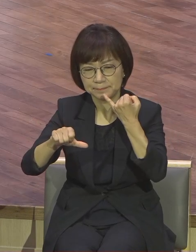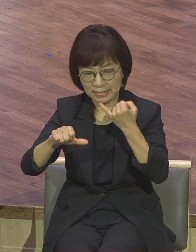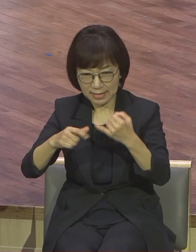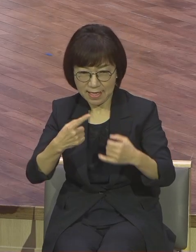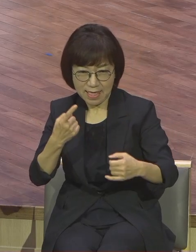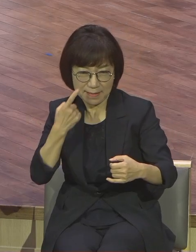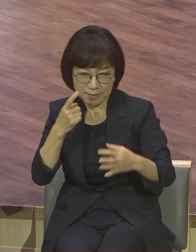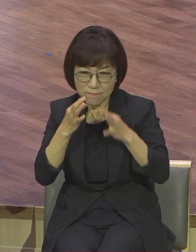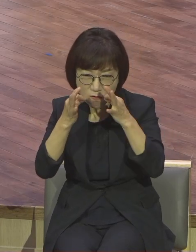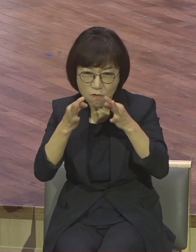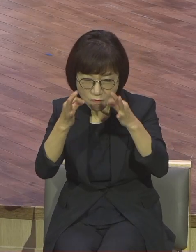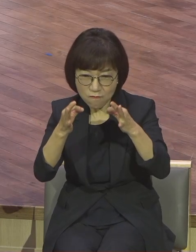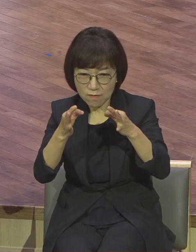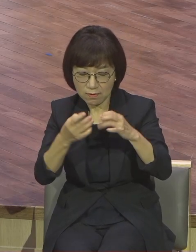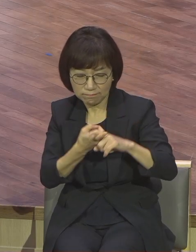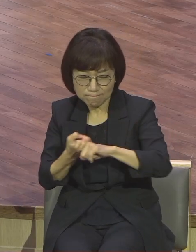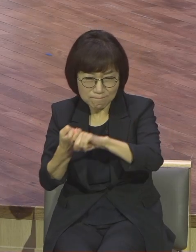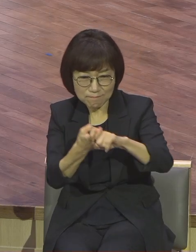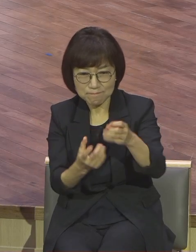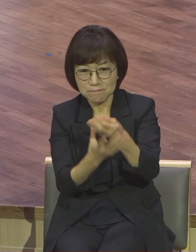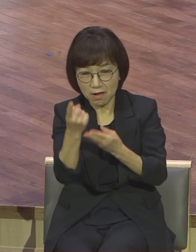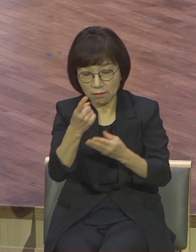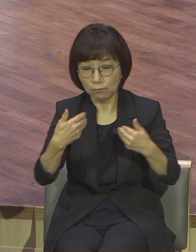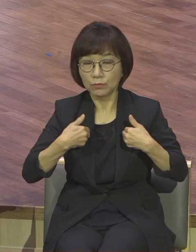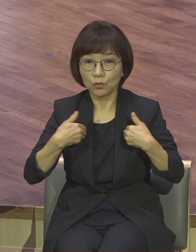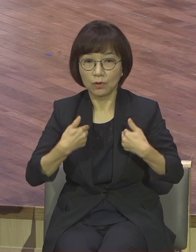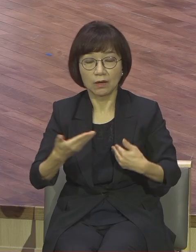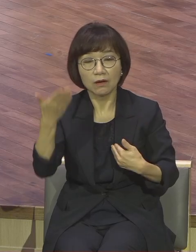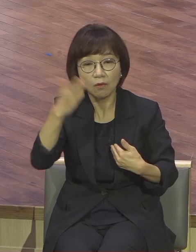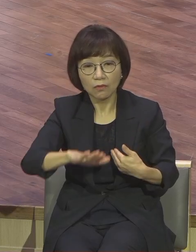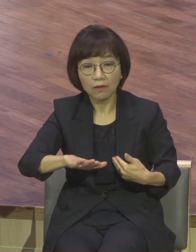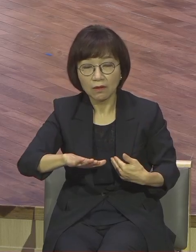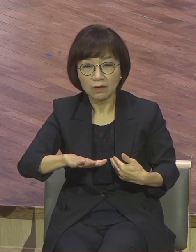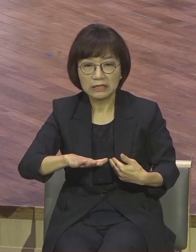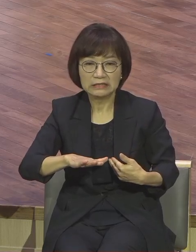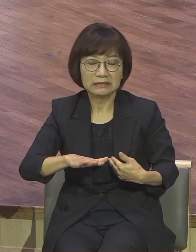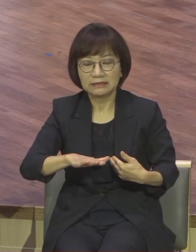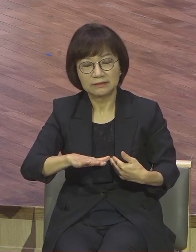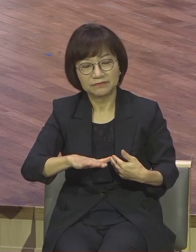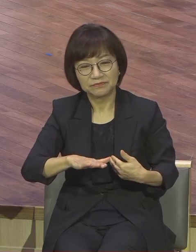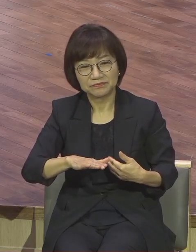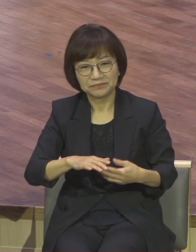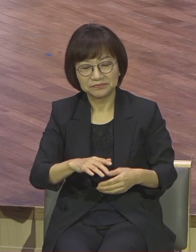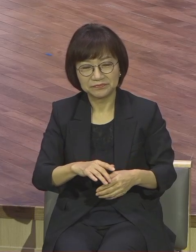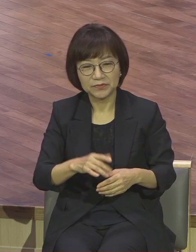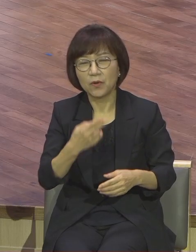그걸 보여주지 못해요 국민들이 큰 실망했습니다